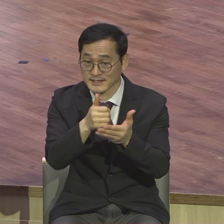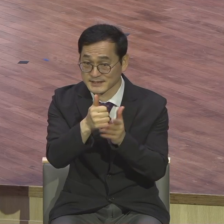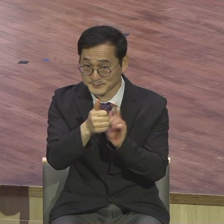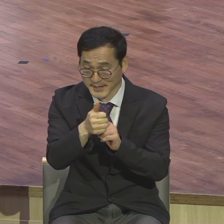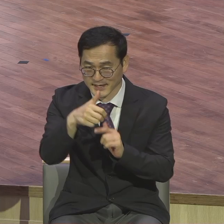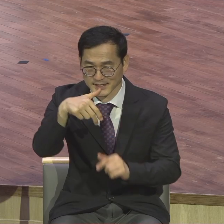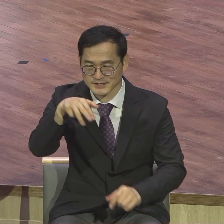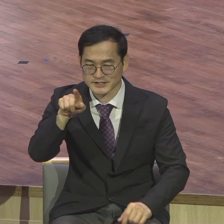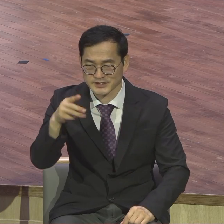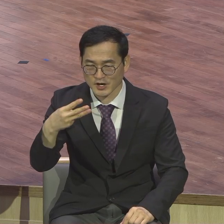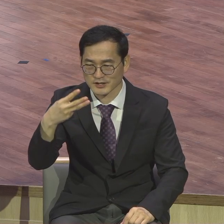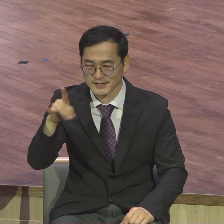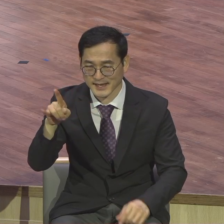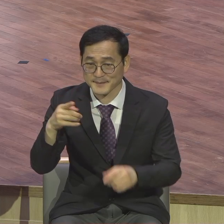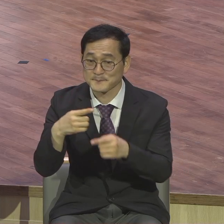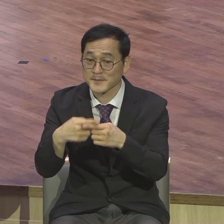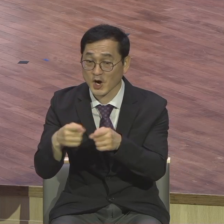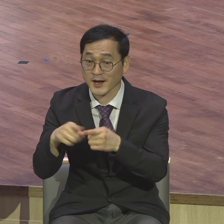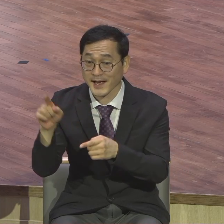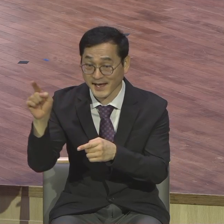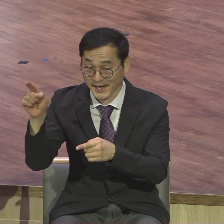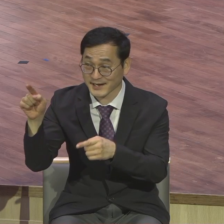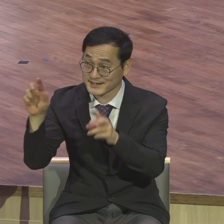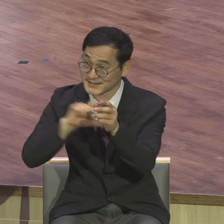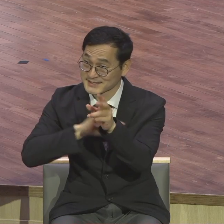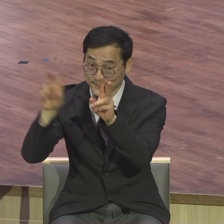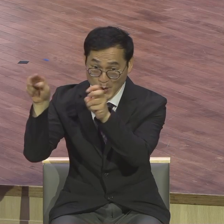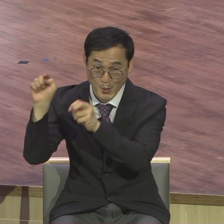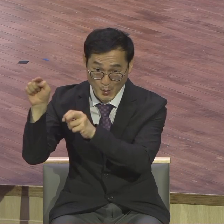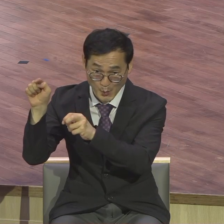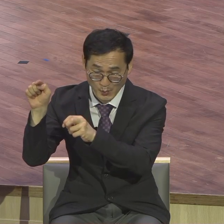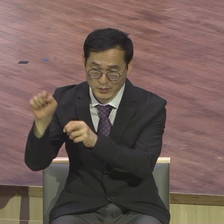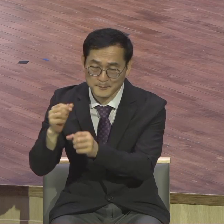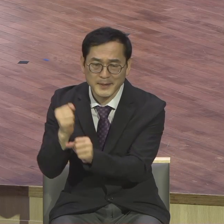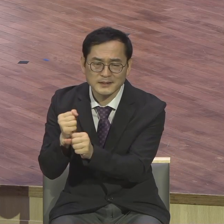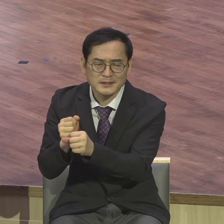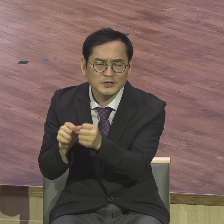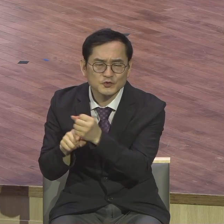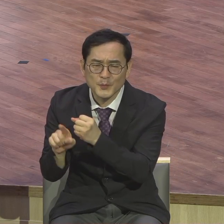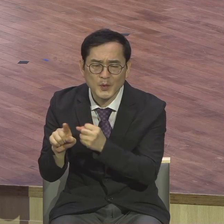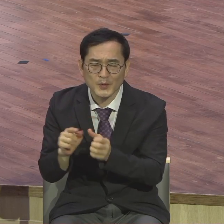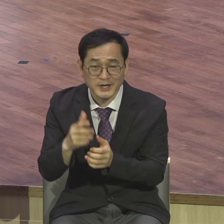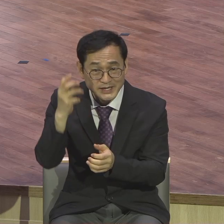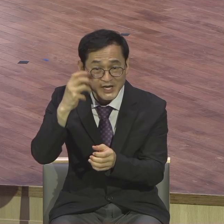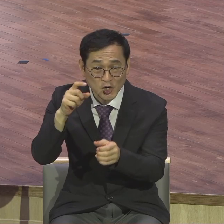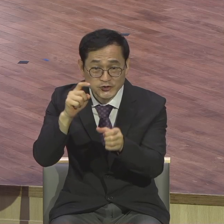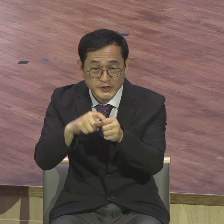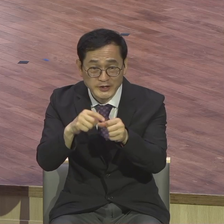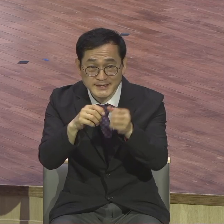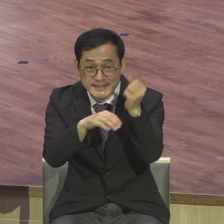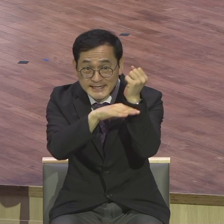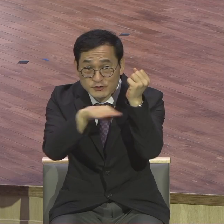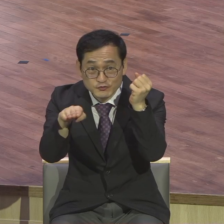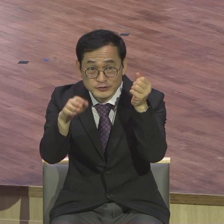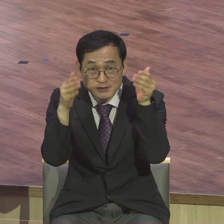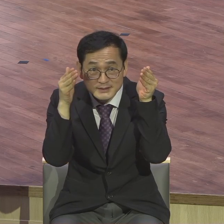이유가 여기 있습니다. 여러분의 이 영적 초점을 완전히 바꾸라는 것입니다. 제가 볼 때 99